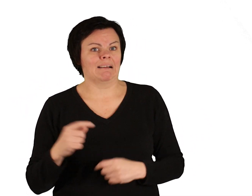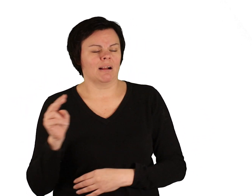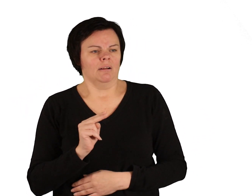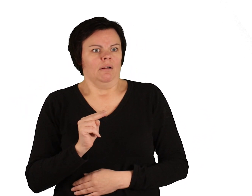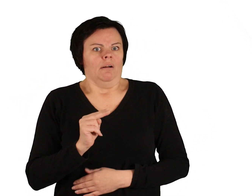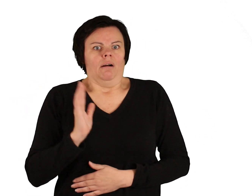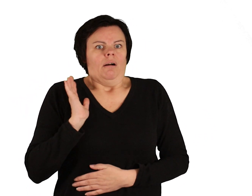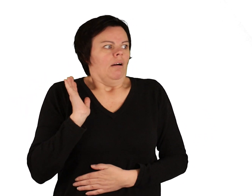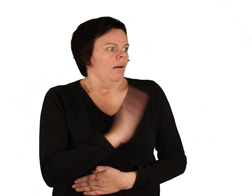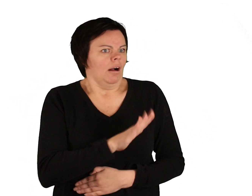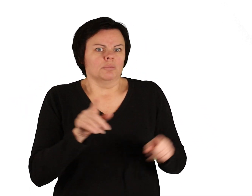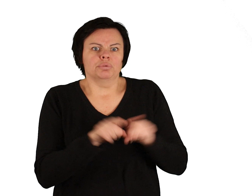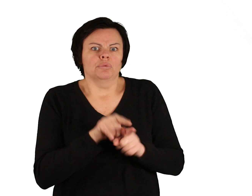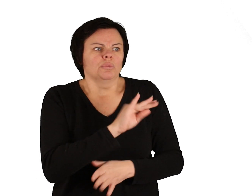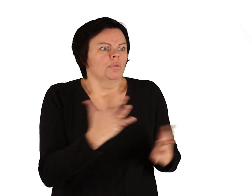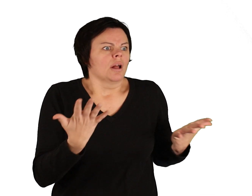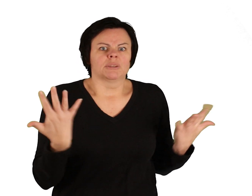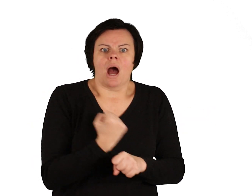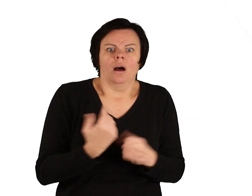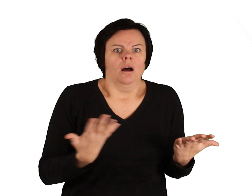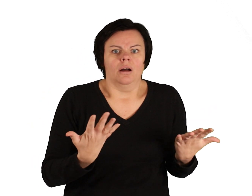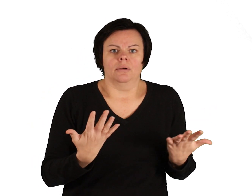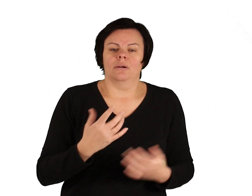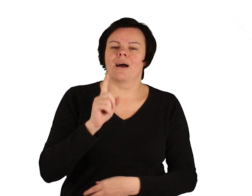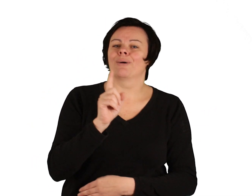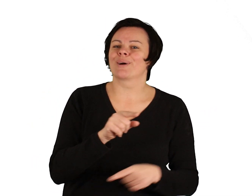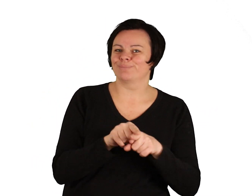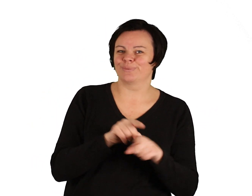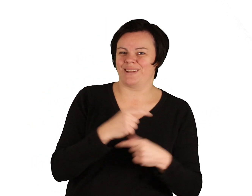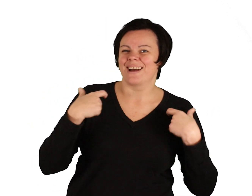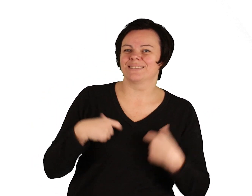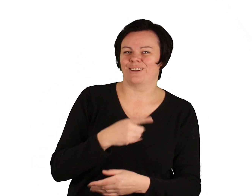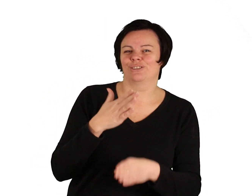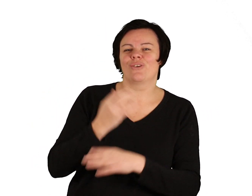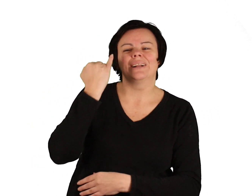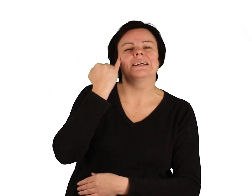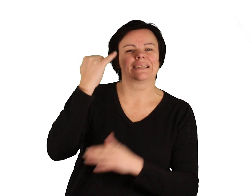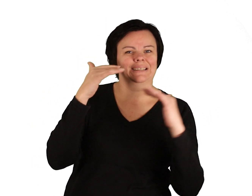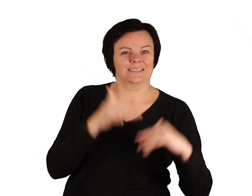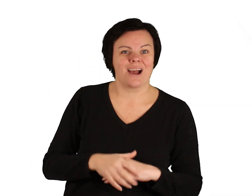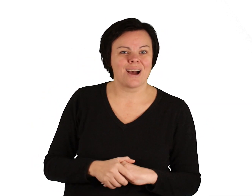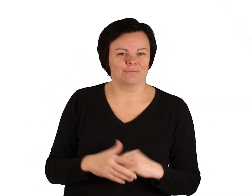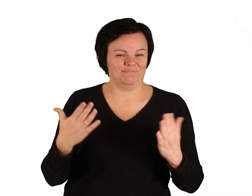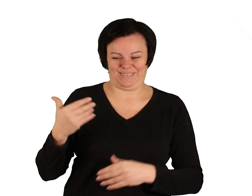wir nur tun? fragte Gretel ihren Bruder Bang. Der aber hatte schon einen rettenden Einfall.